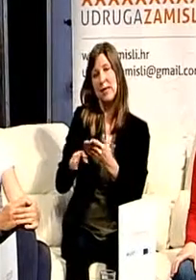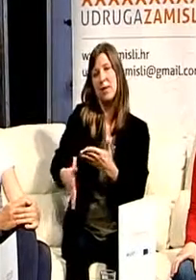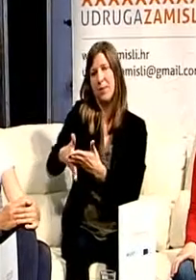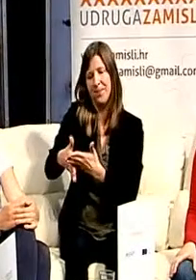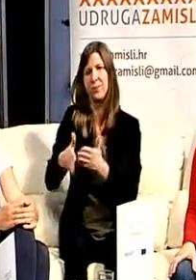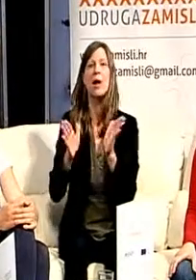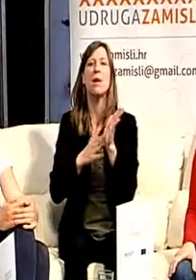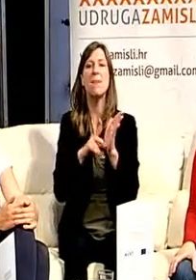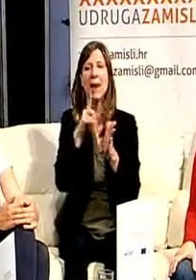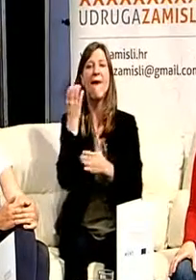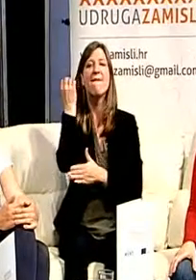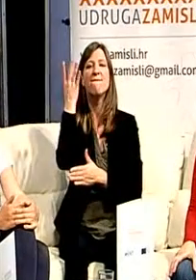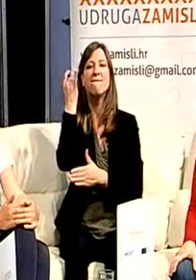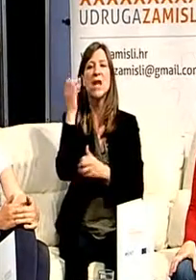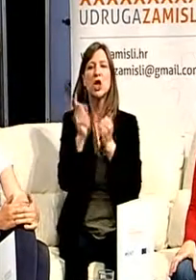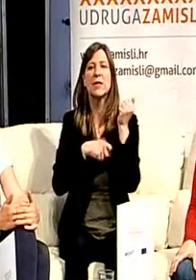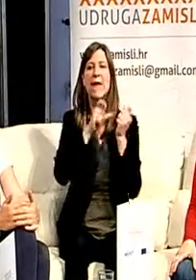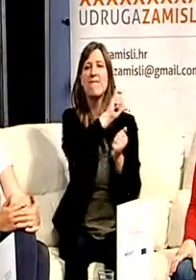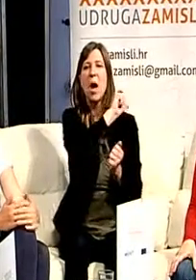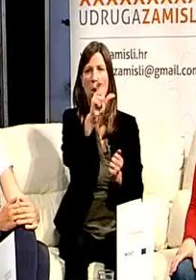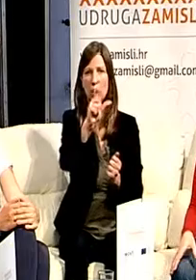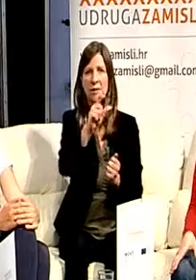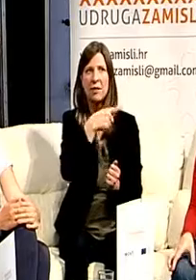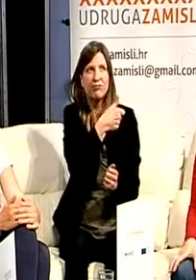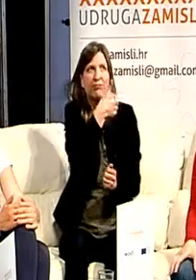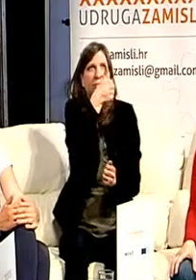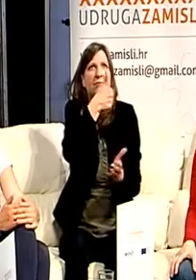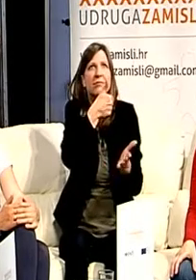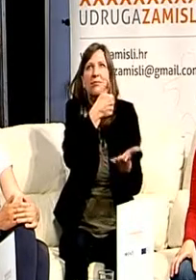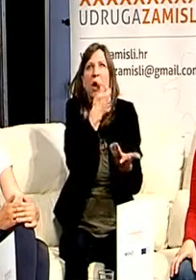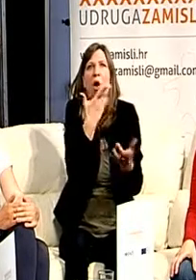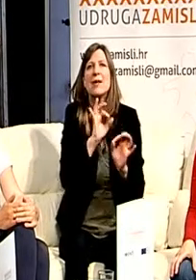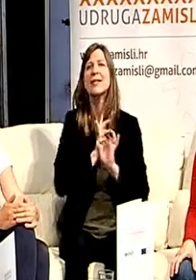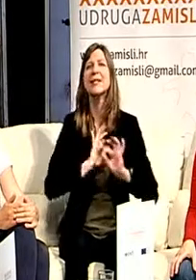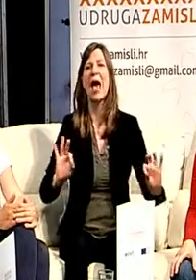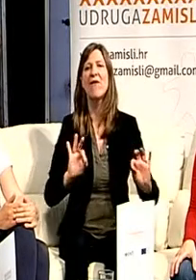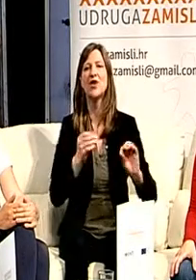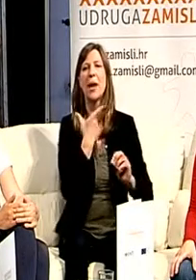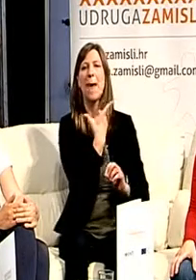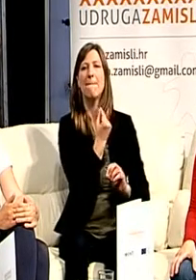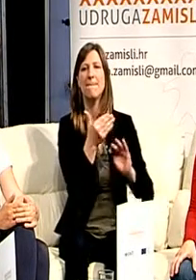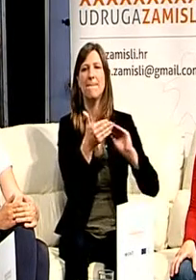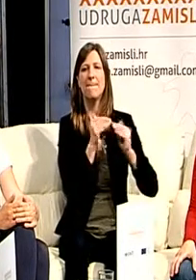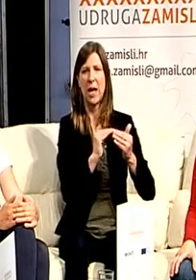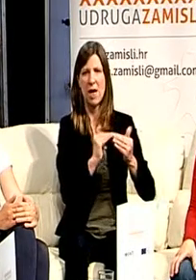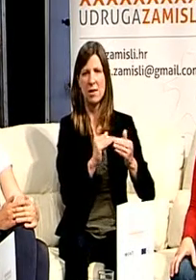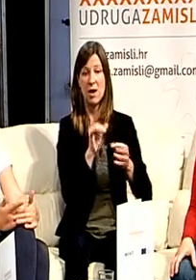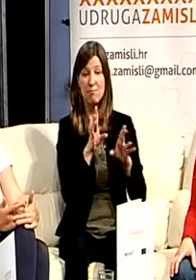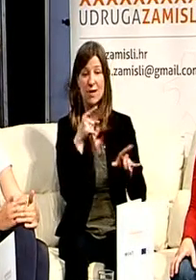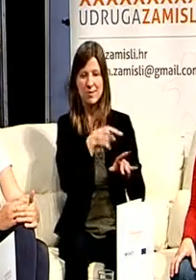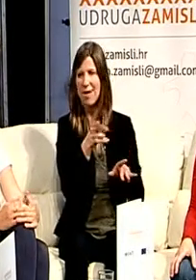filozofski fakultet koji je jedan savršen naš partnera bez partnera ne bi u tom uspjeli.